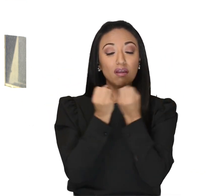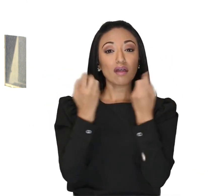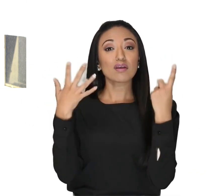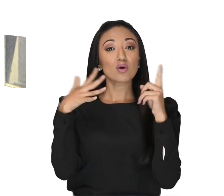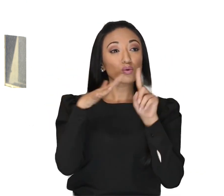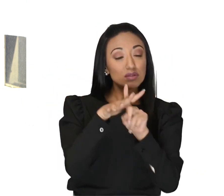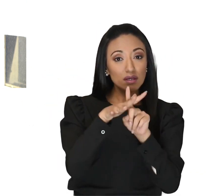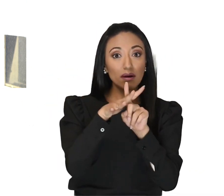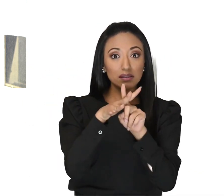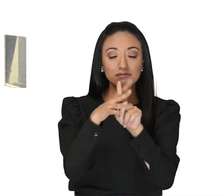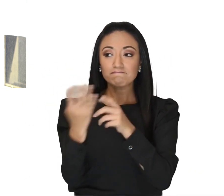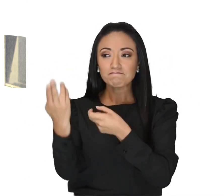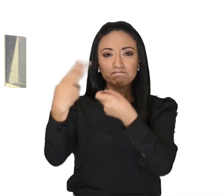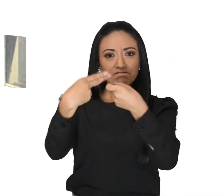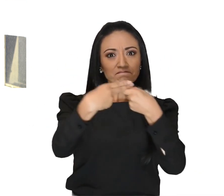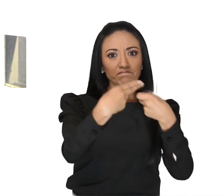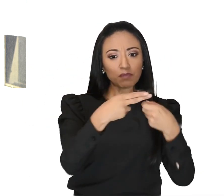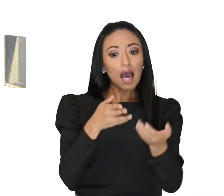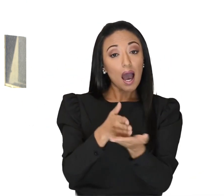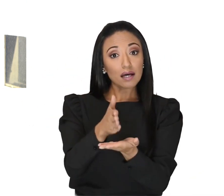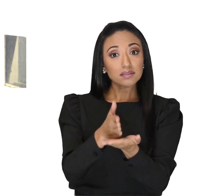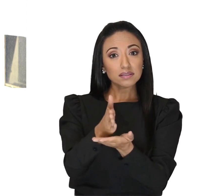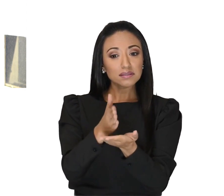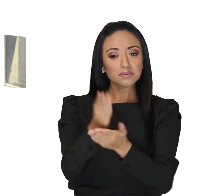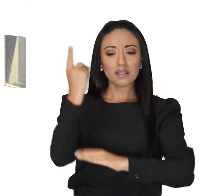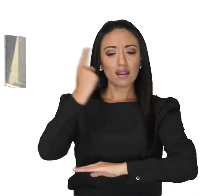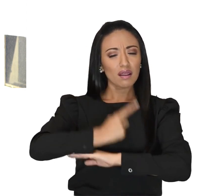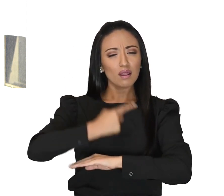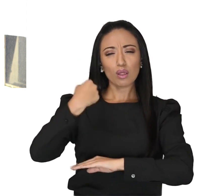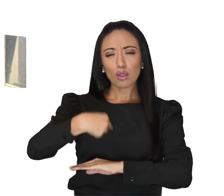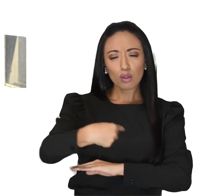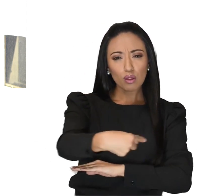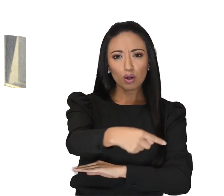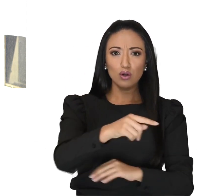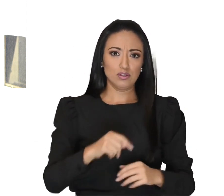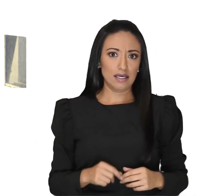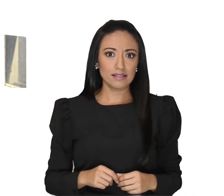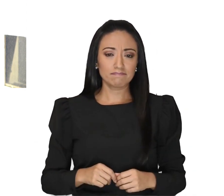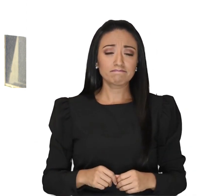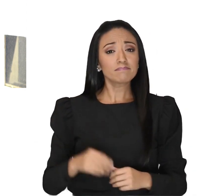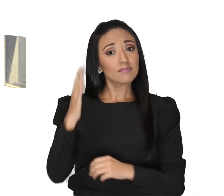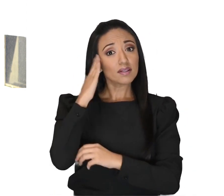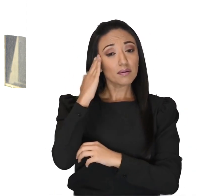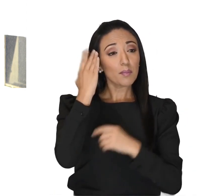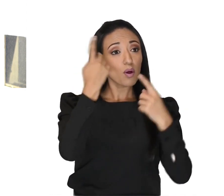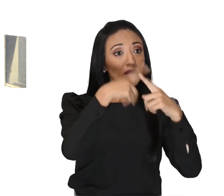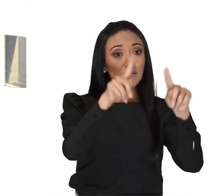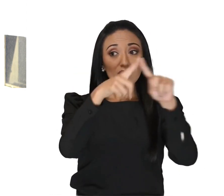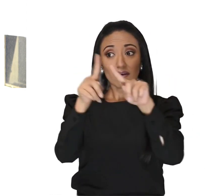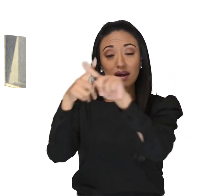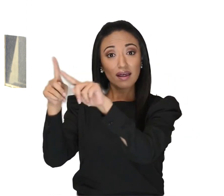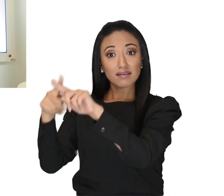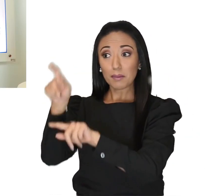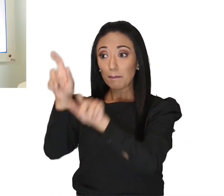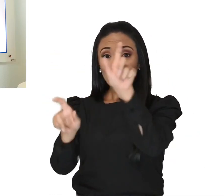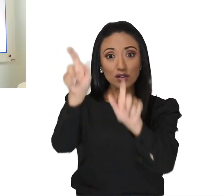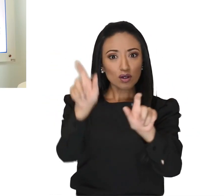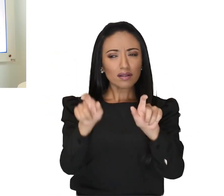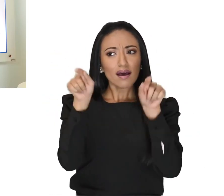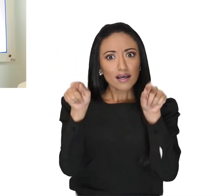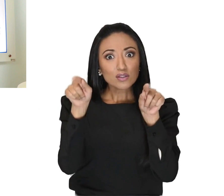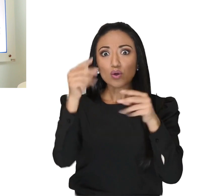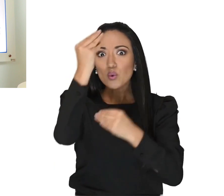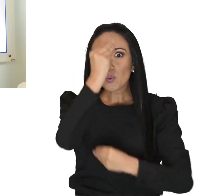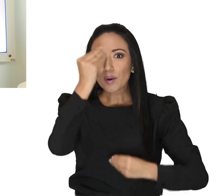incluyentes, donde la accesibilidad sea parte del día a día. Reconocemos la diversidad como un valor fundamental y